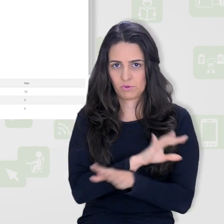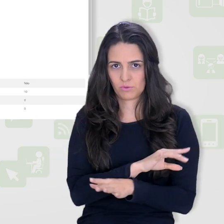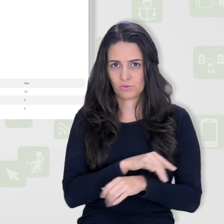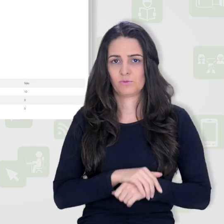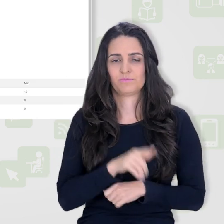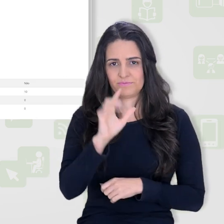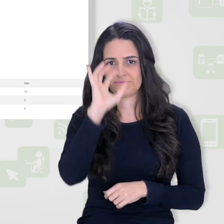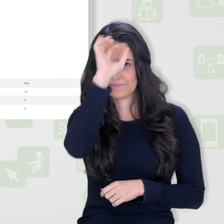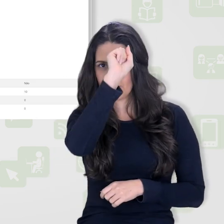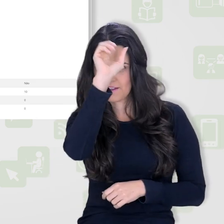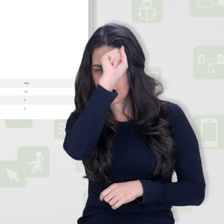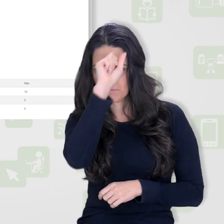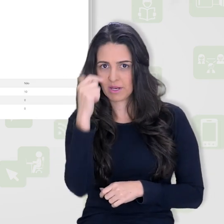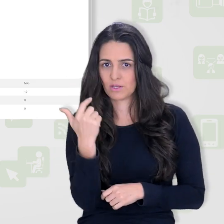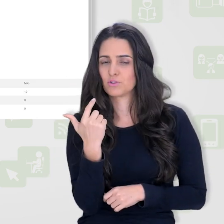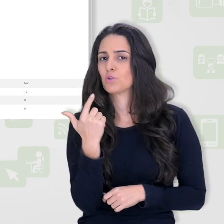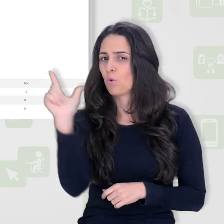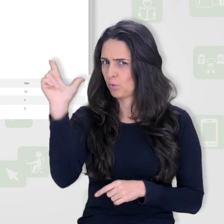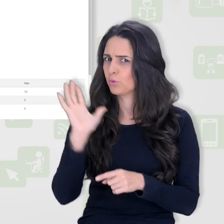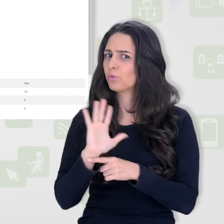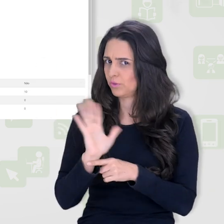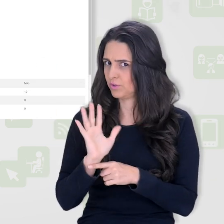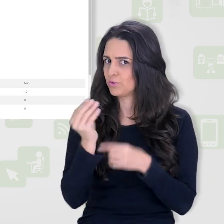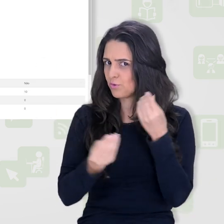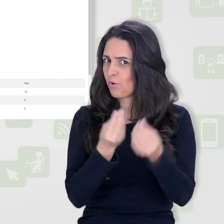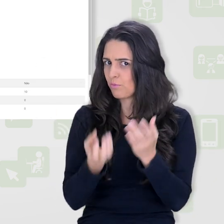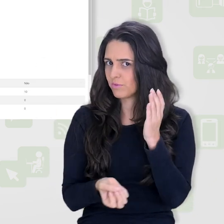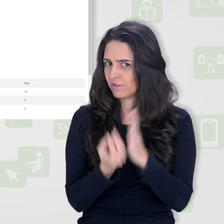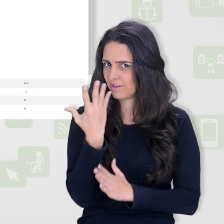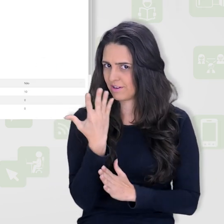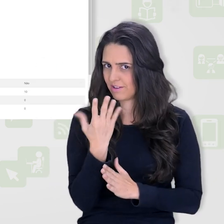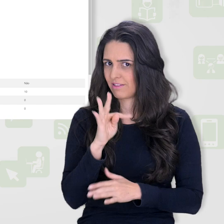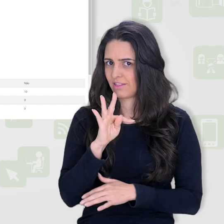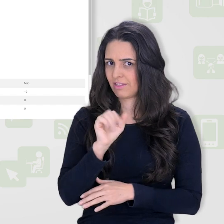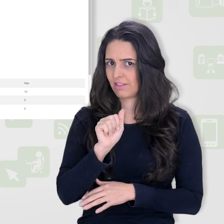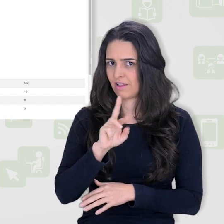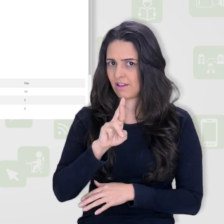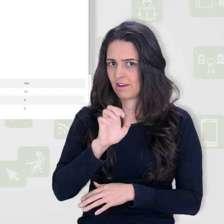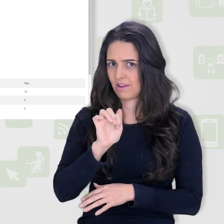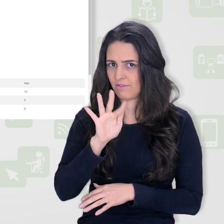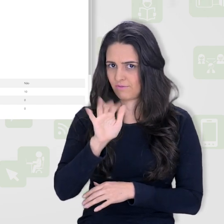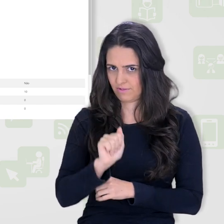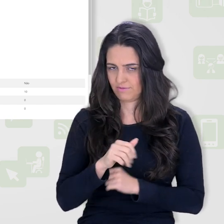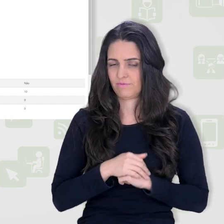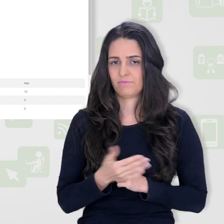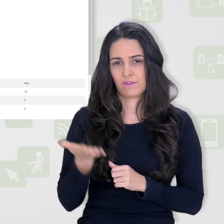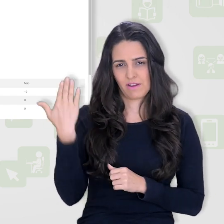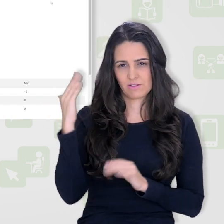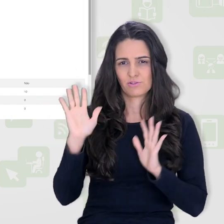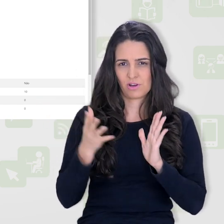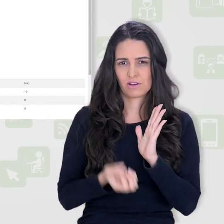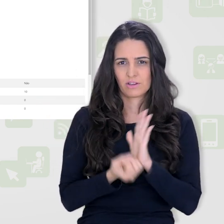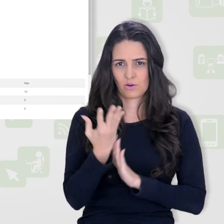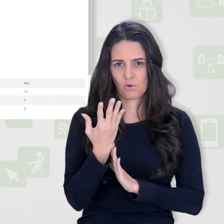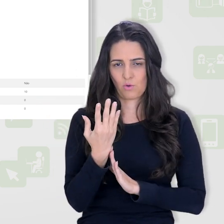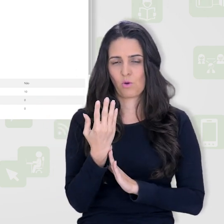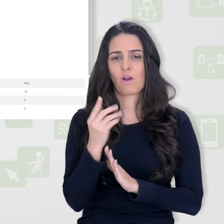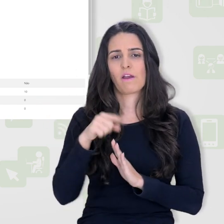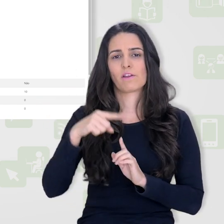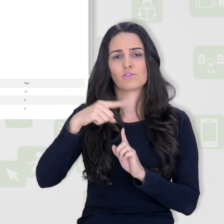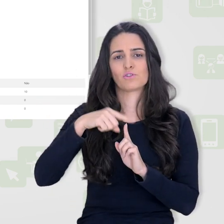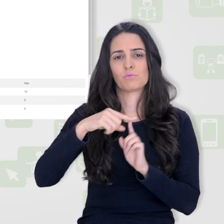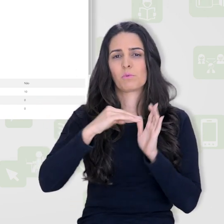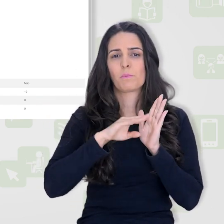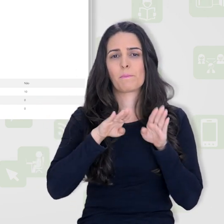e você aprende a criar a tarefa em outro tutorial. Então, essa tarefa já foi criada e ela foi criada no método